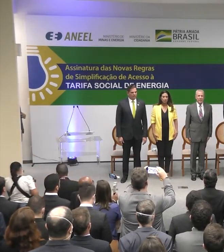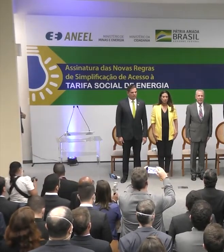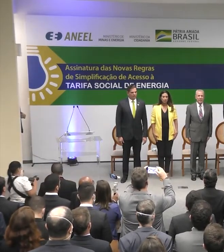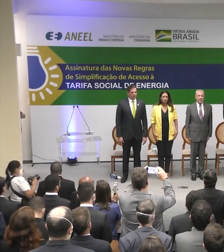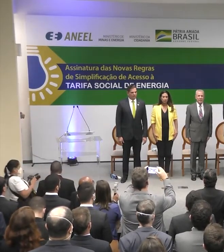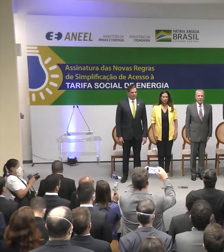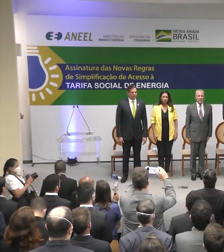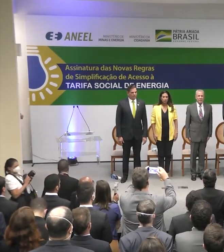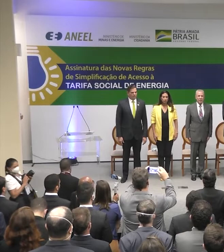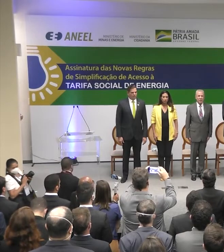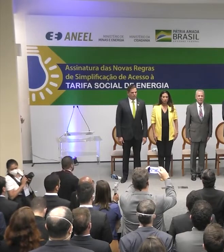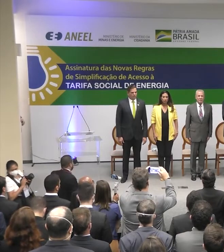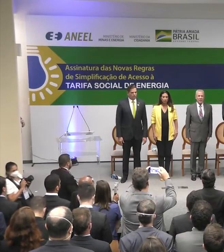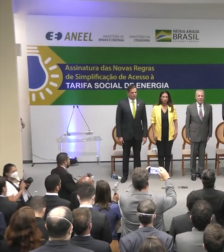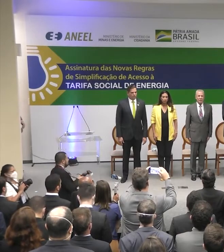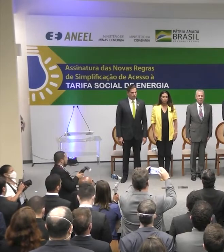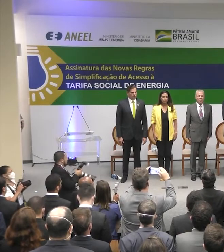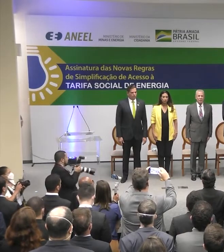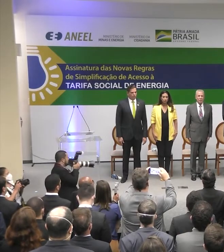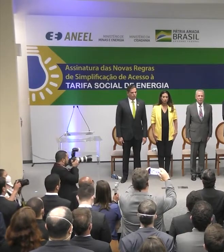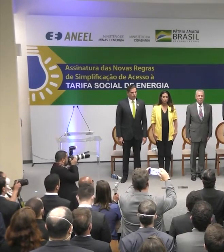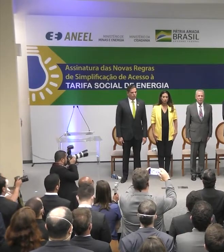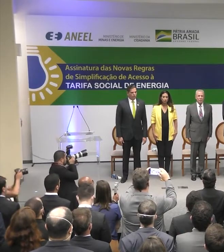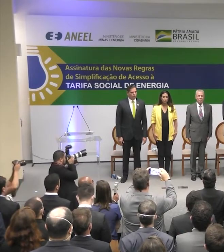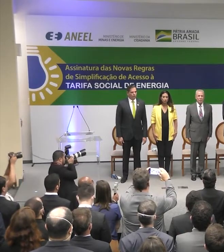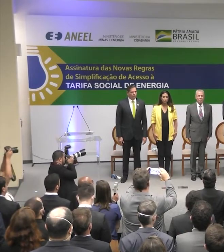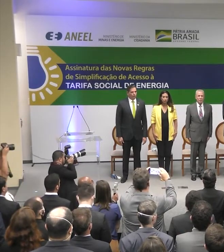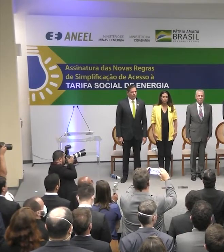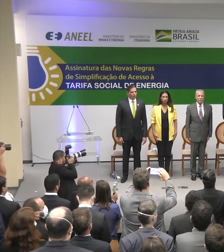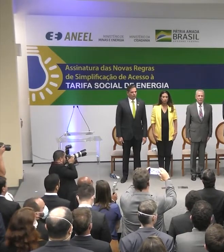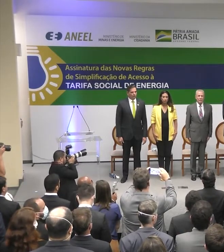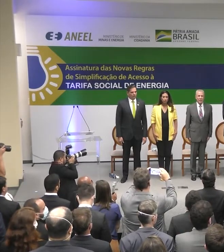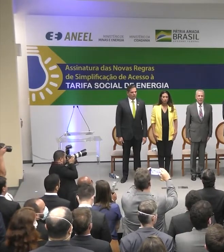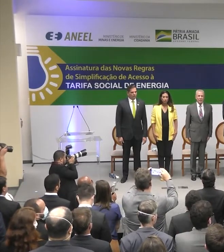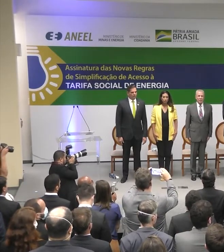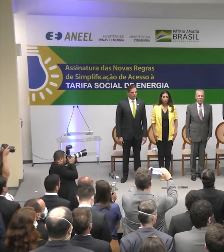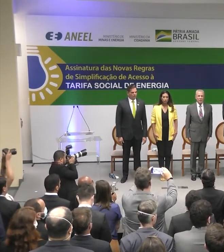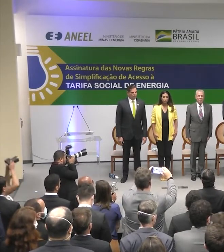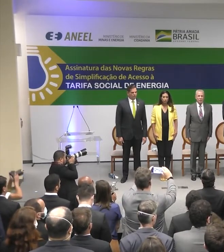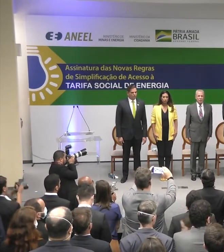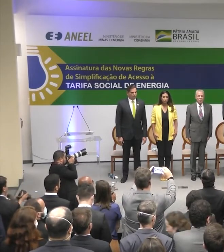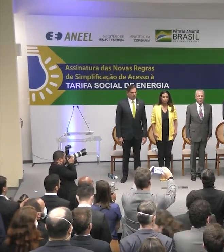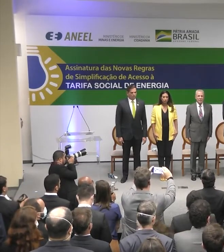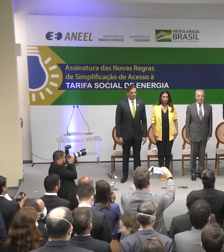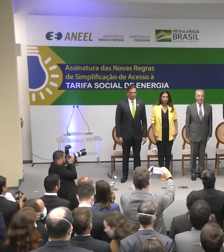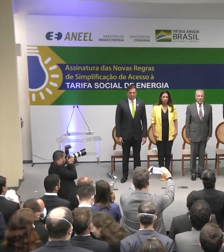de um povo heróico, grado,